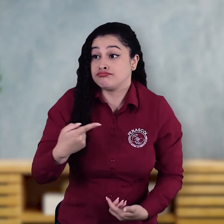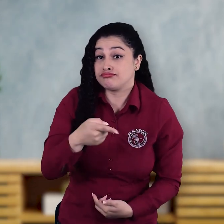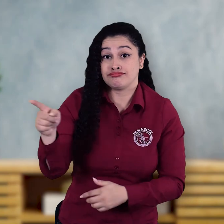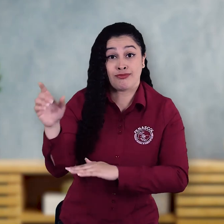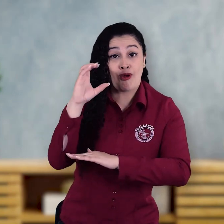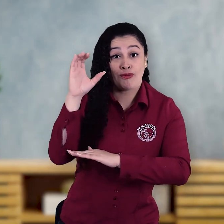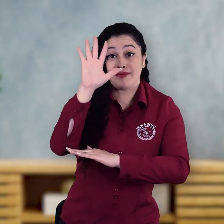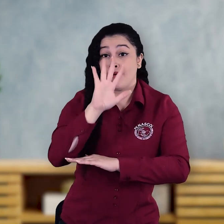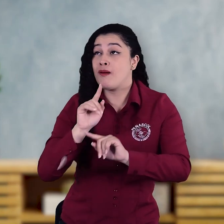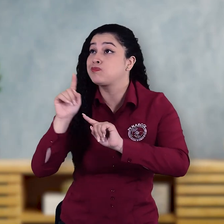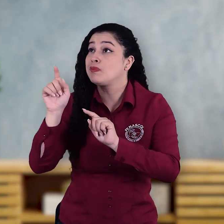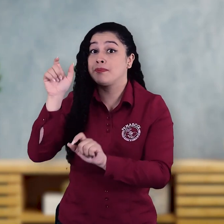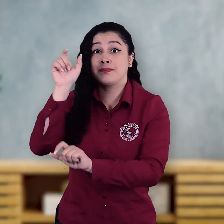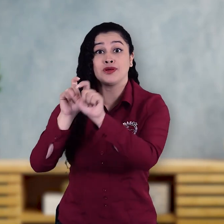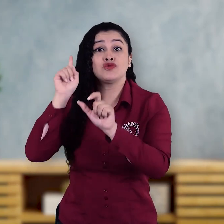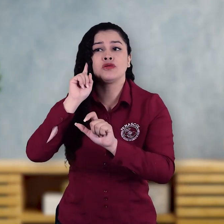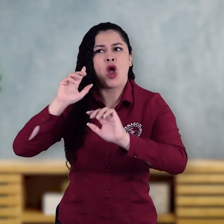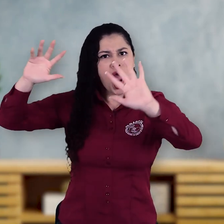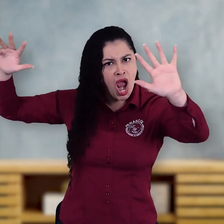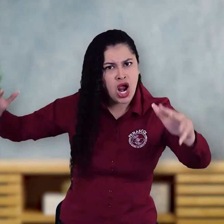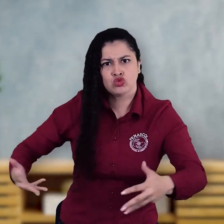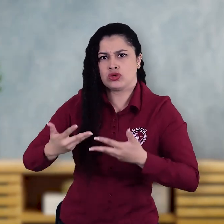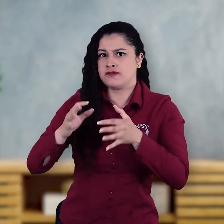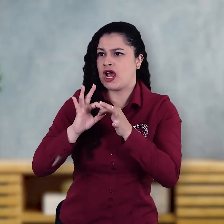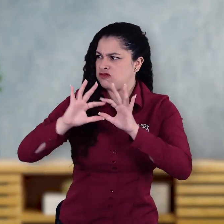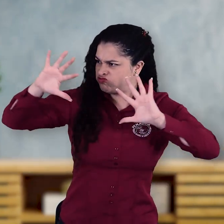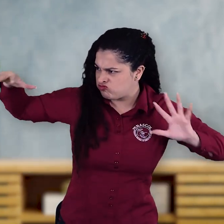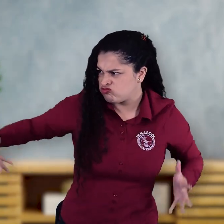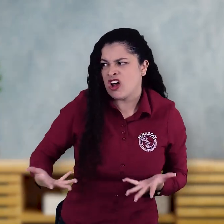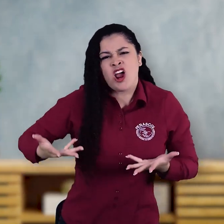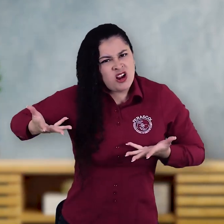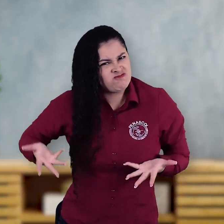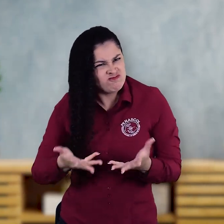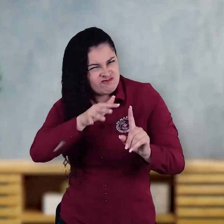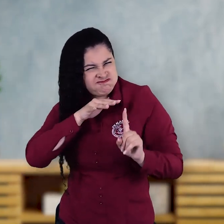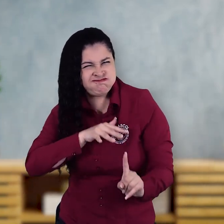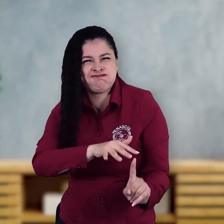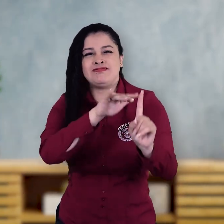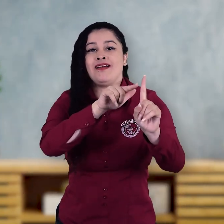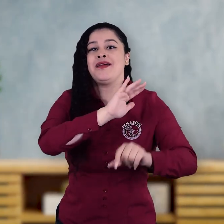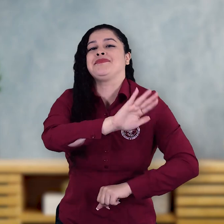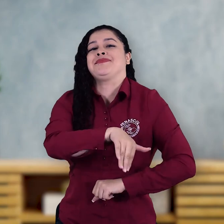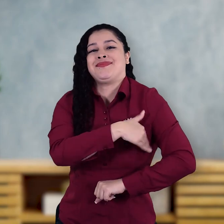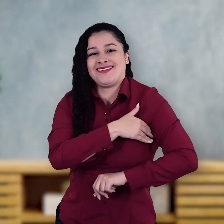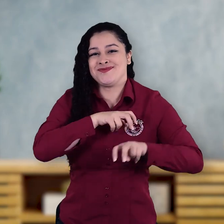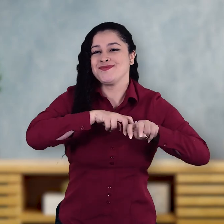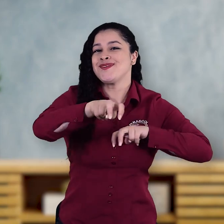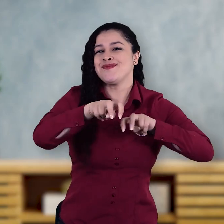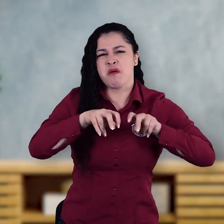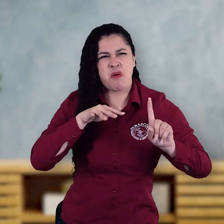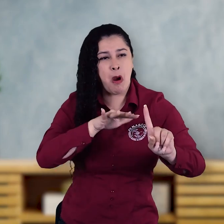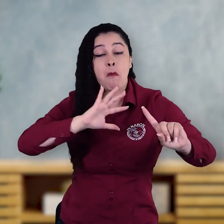sorda y su incidencia en el Ministerio de Transporte se consiguió la firma de la resolución